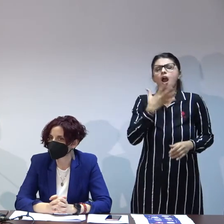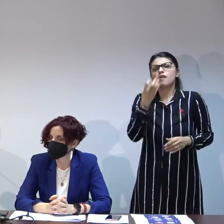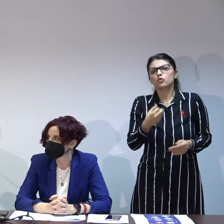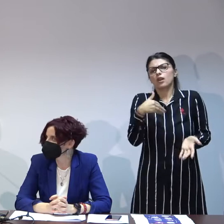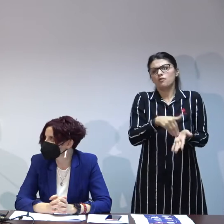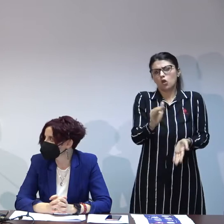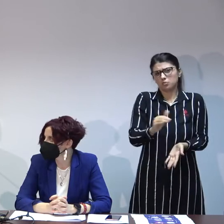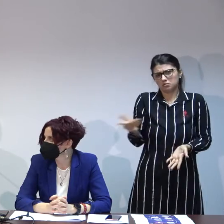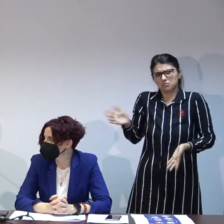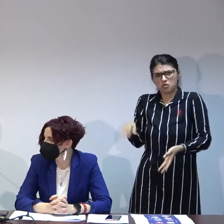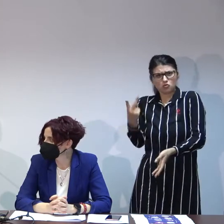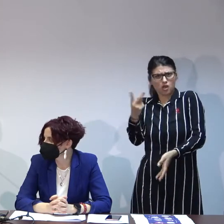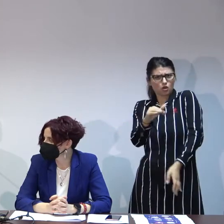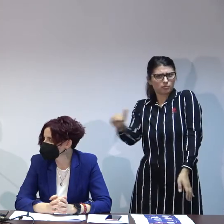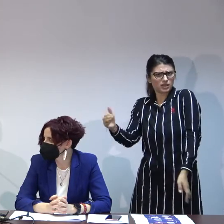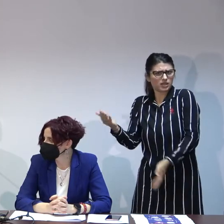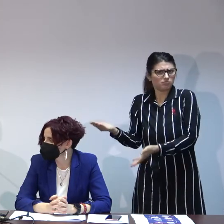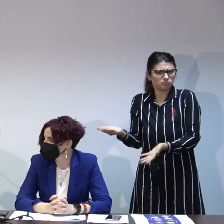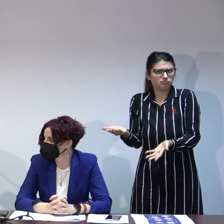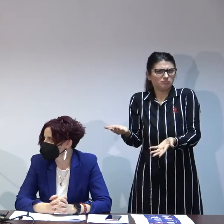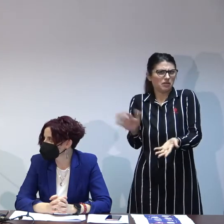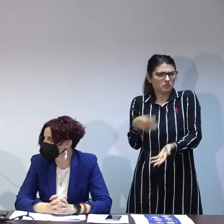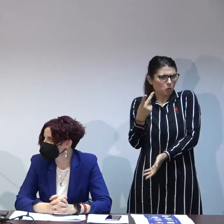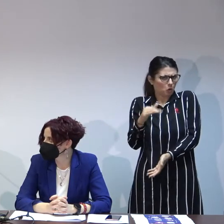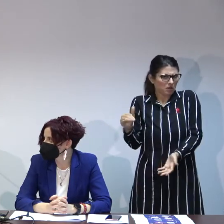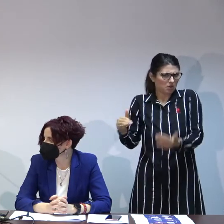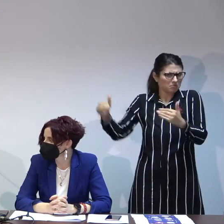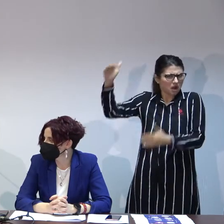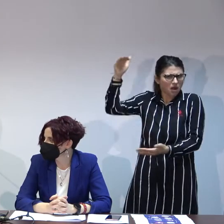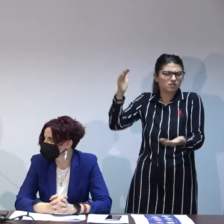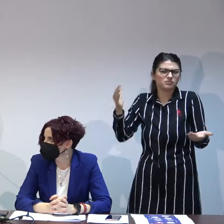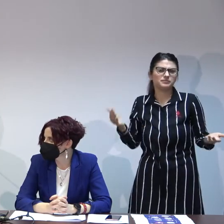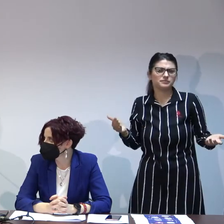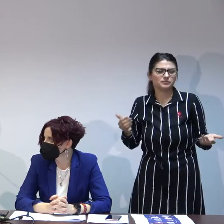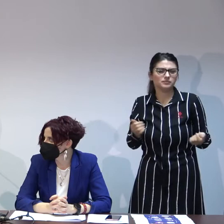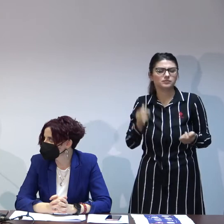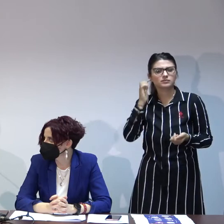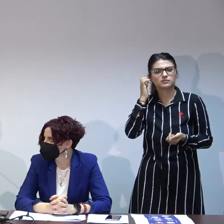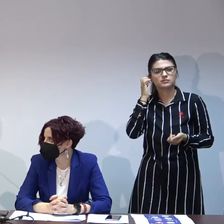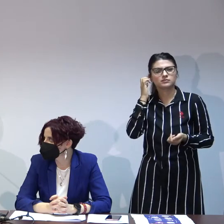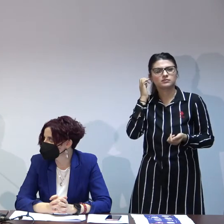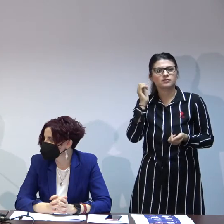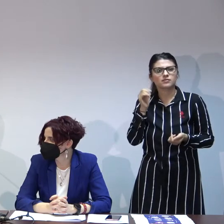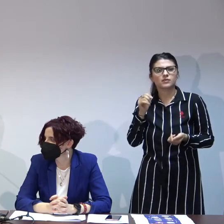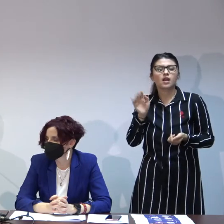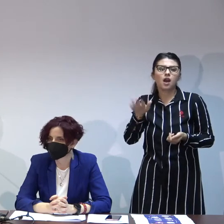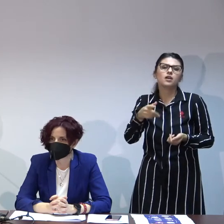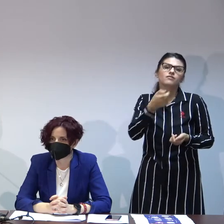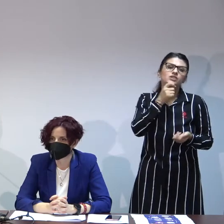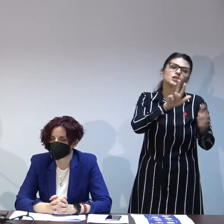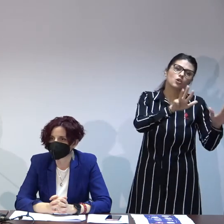mai ales în cazul nostru este destul de limpede având niște copii mai mari deja copiii noștri biologici fac îndată 9 și 7